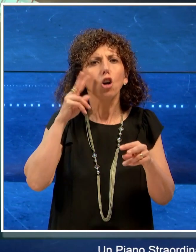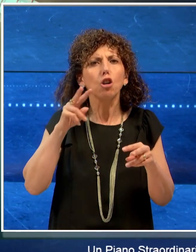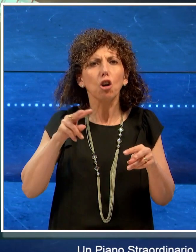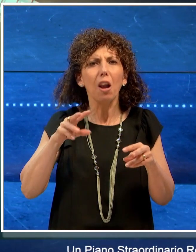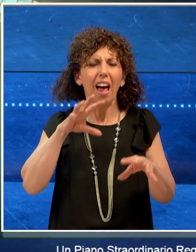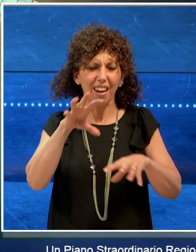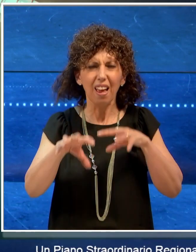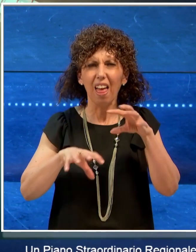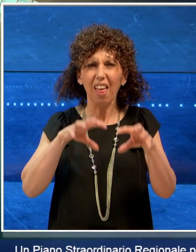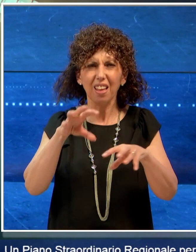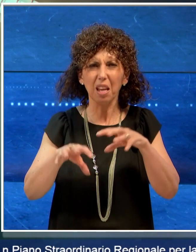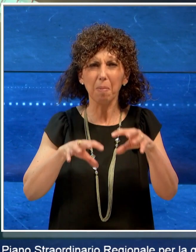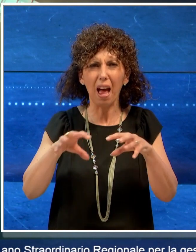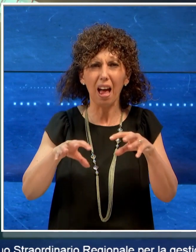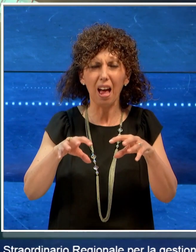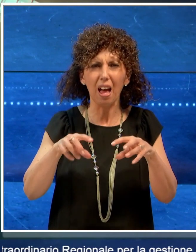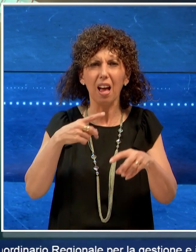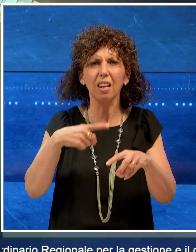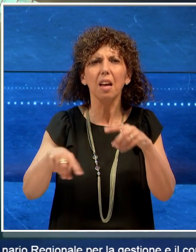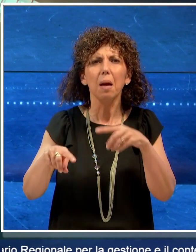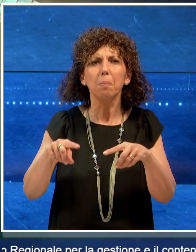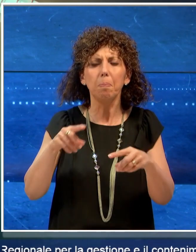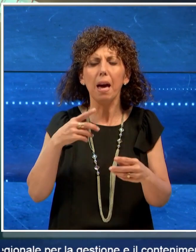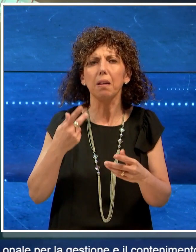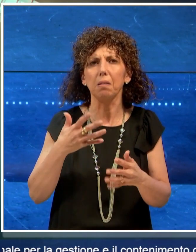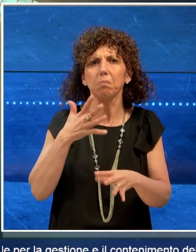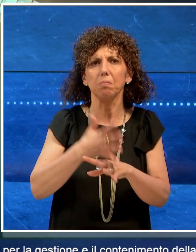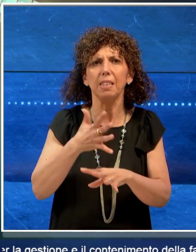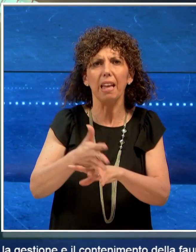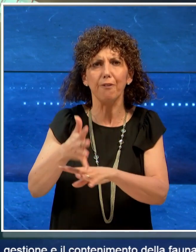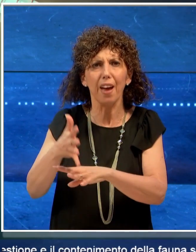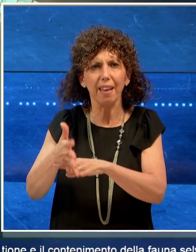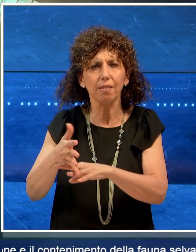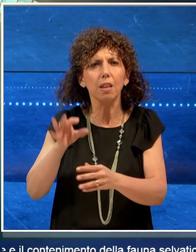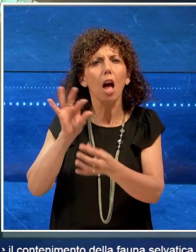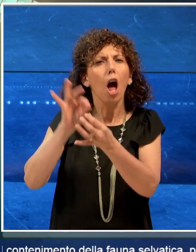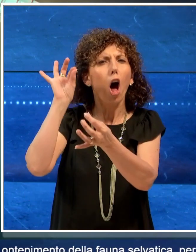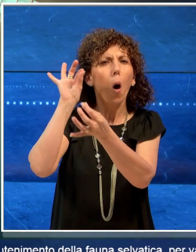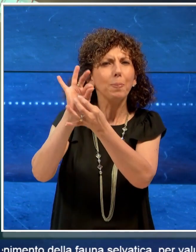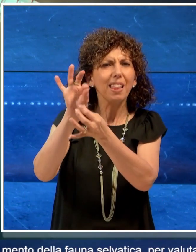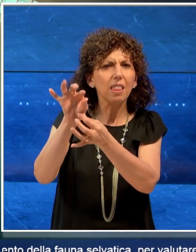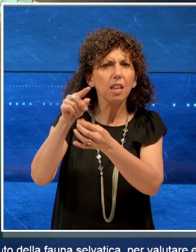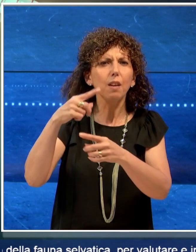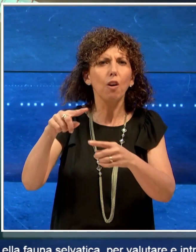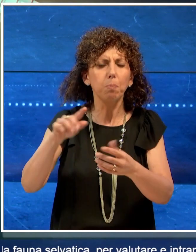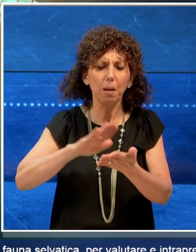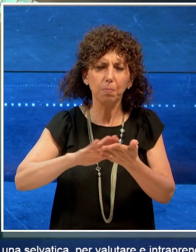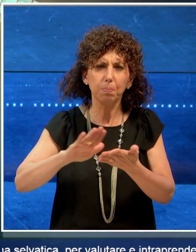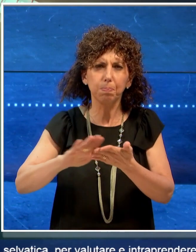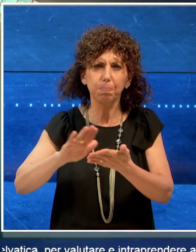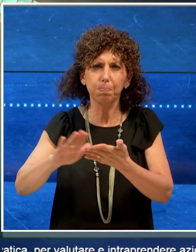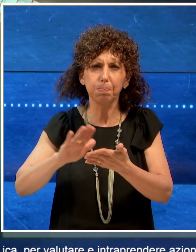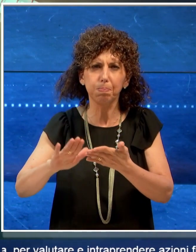selvatica per valutare e intraprendere azioni finalizzate alla mitigazione degli